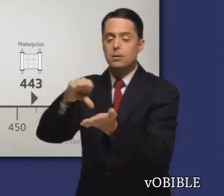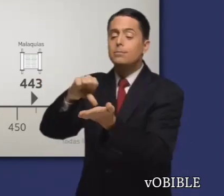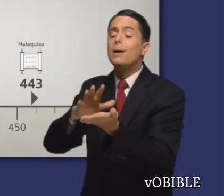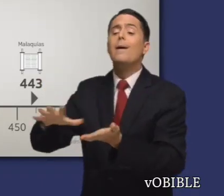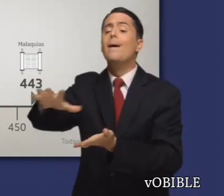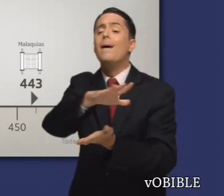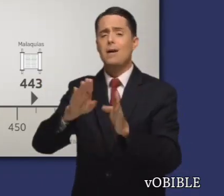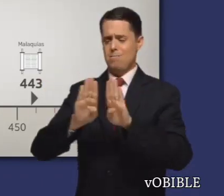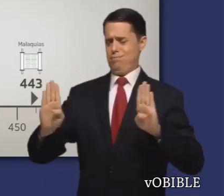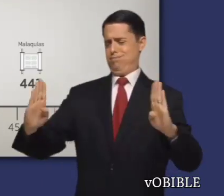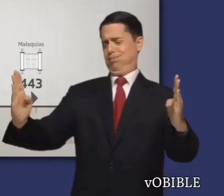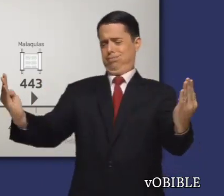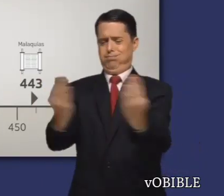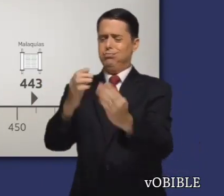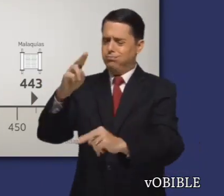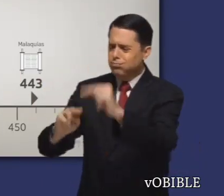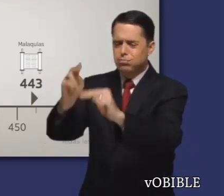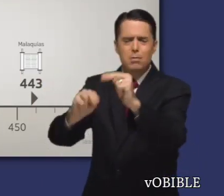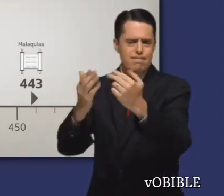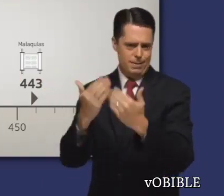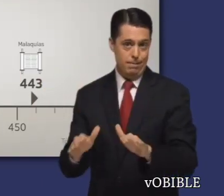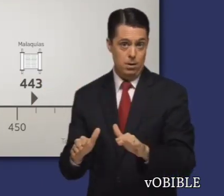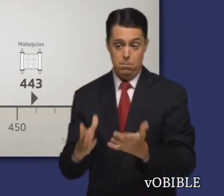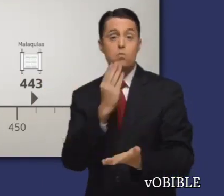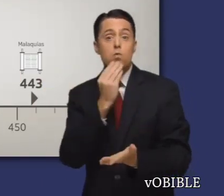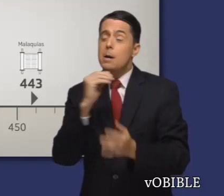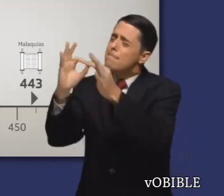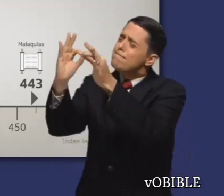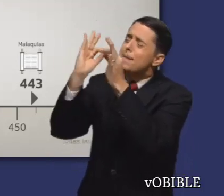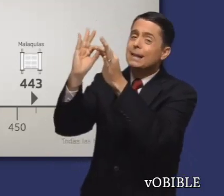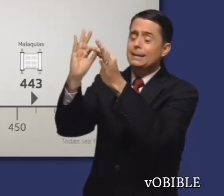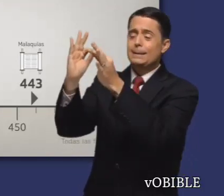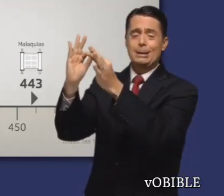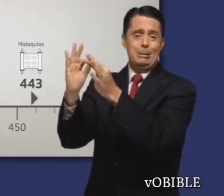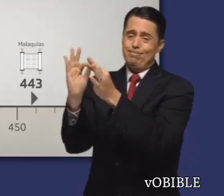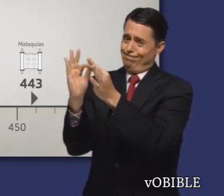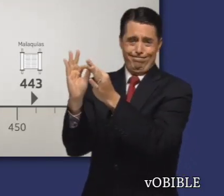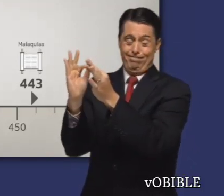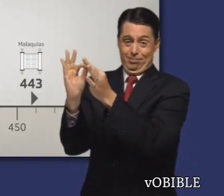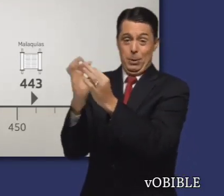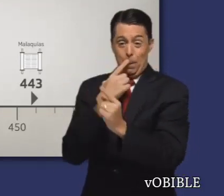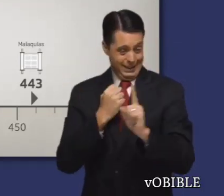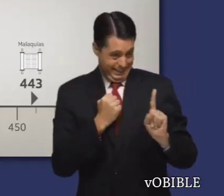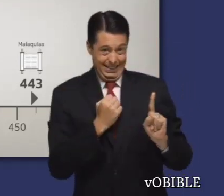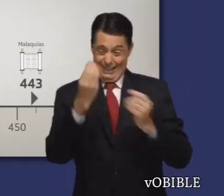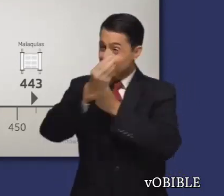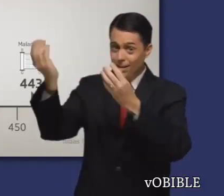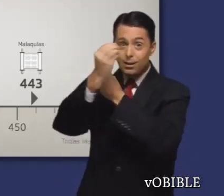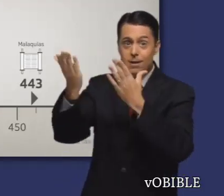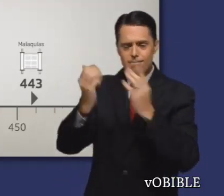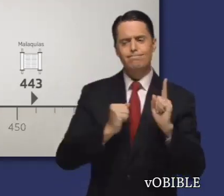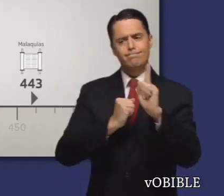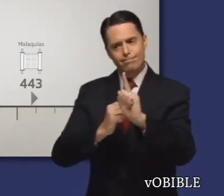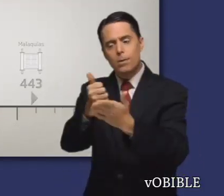Y aunque la reconstrucción del templo y de las murallas de Jerusalén había terminado, la nación seguía necesitando guía espiritual.